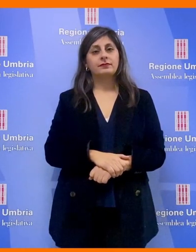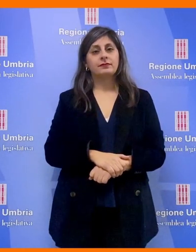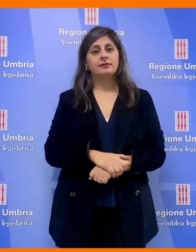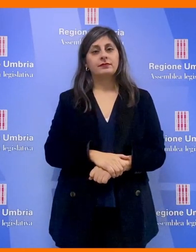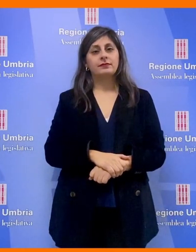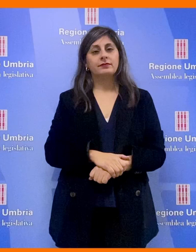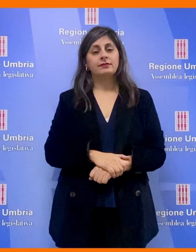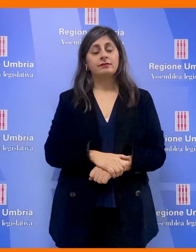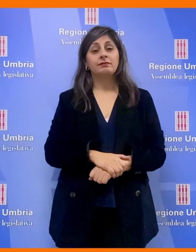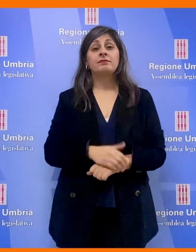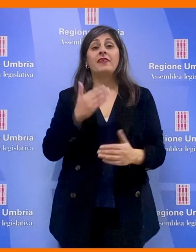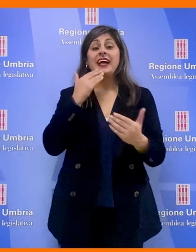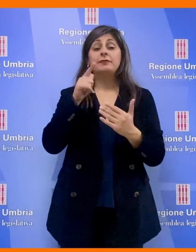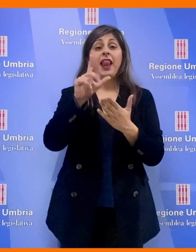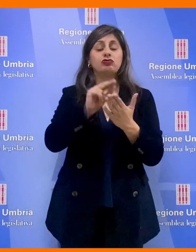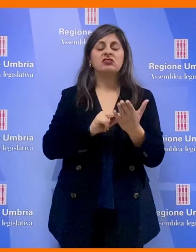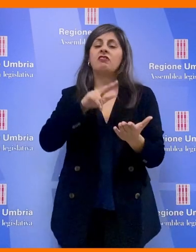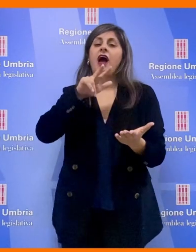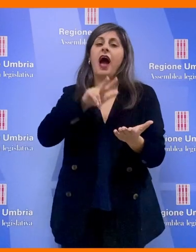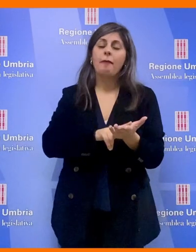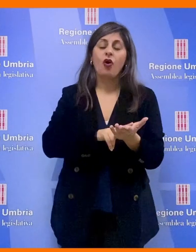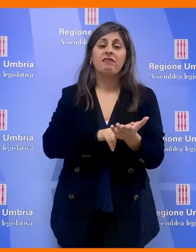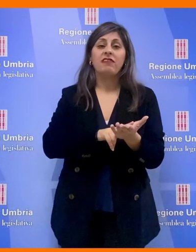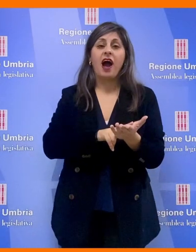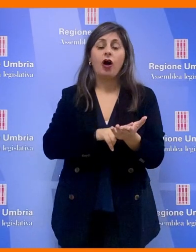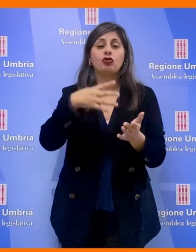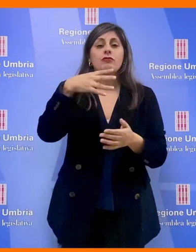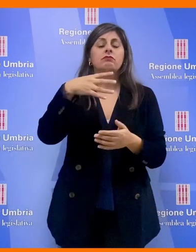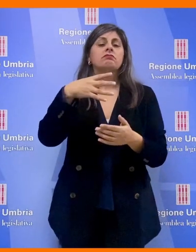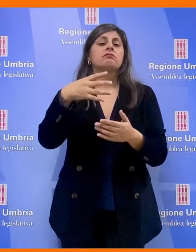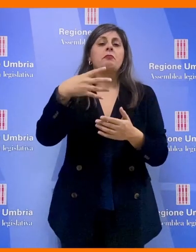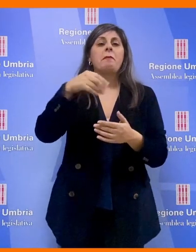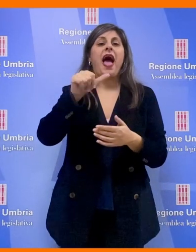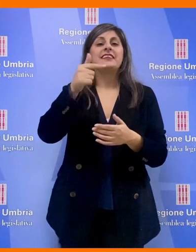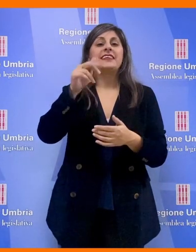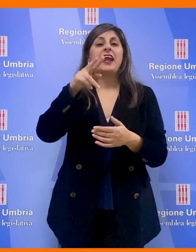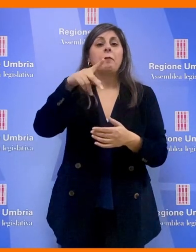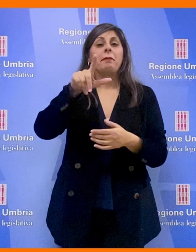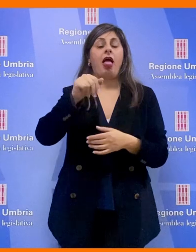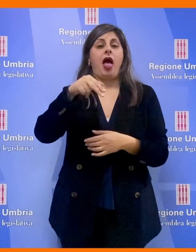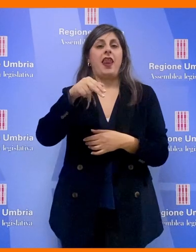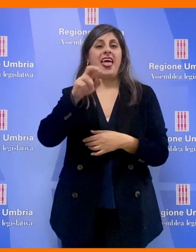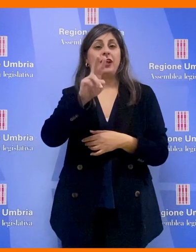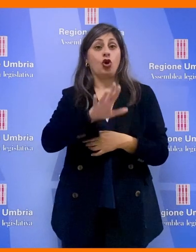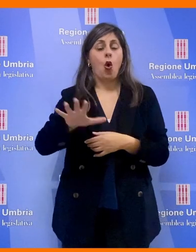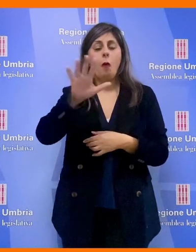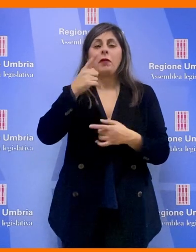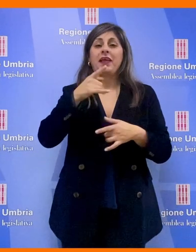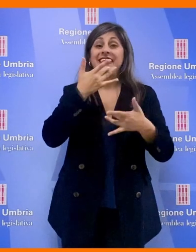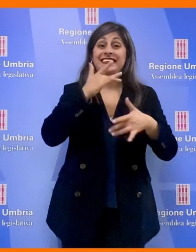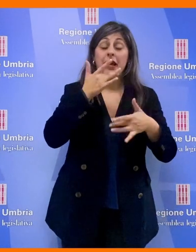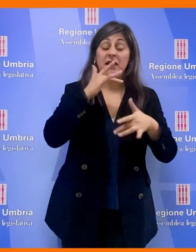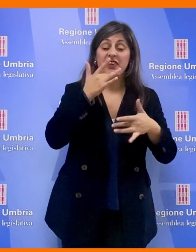L'Assemblea legislativa ha approvato il master plan per la regione Umbria per la semplificazione dell'agenda